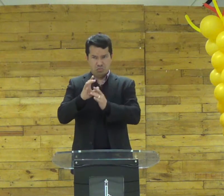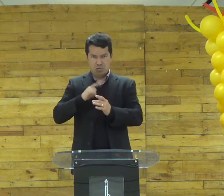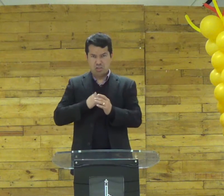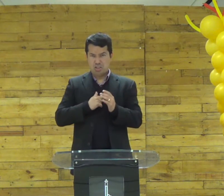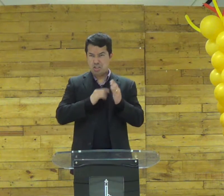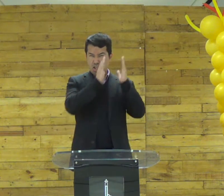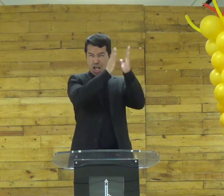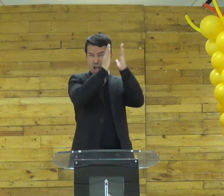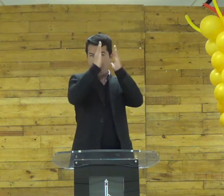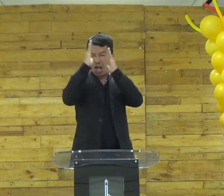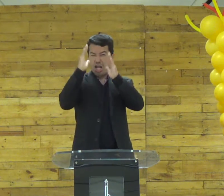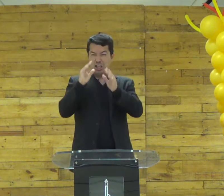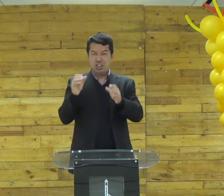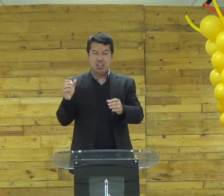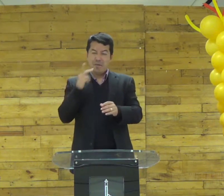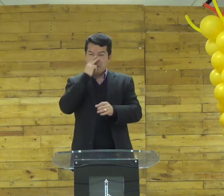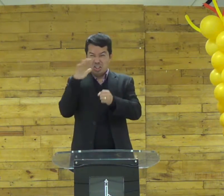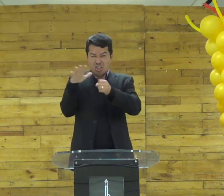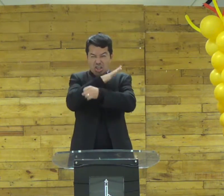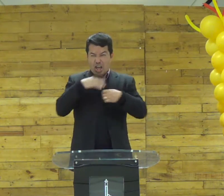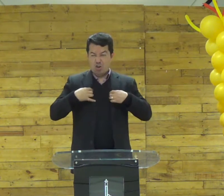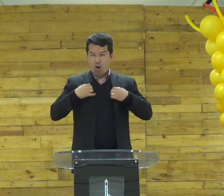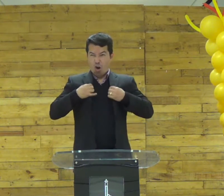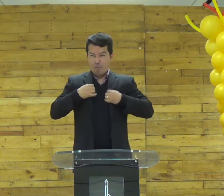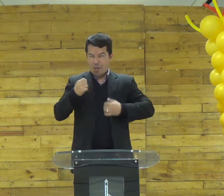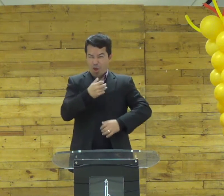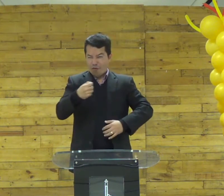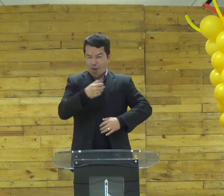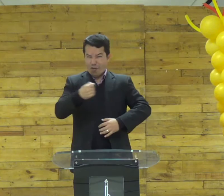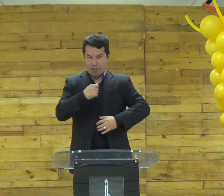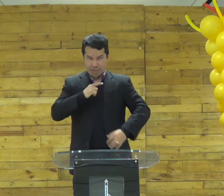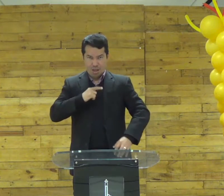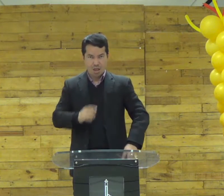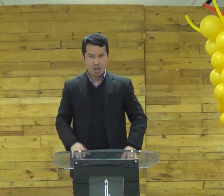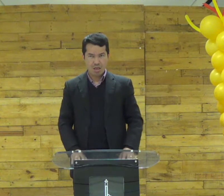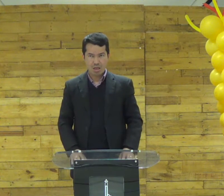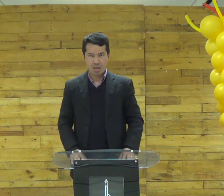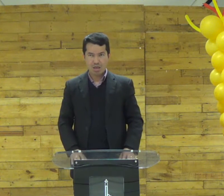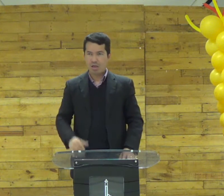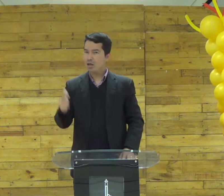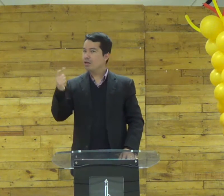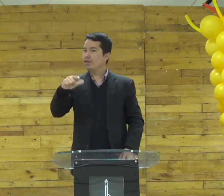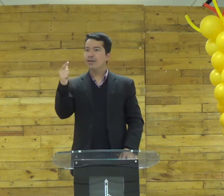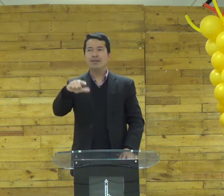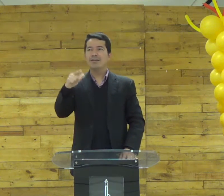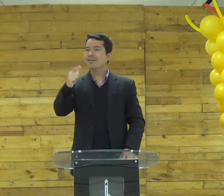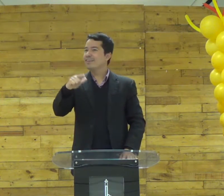Jesus você acha que ele tinha um closet? não tinha